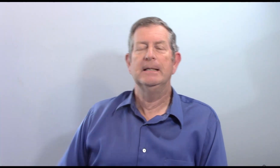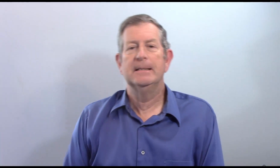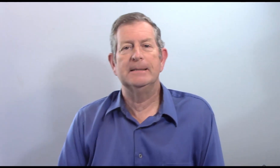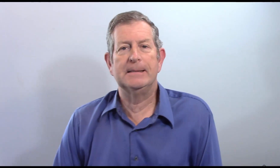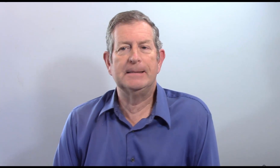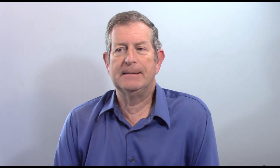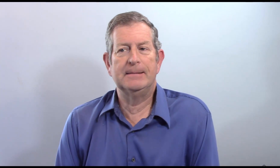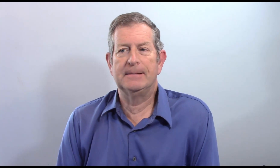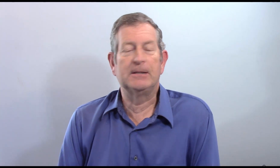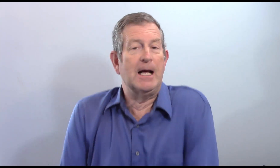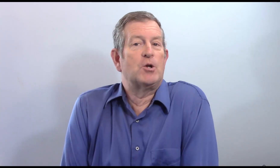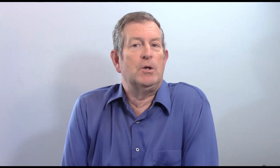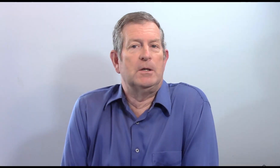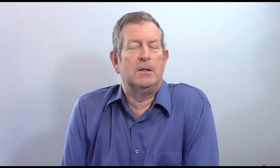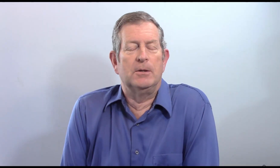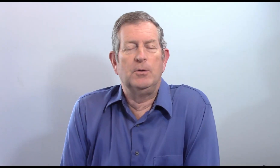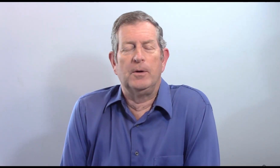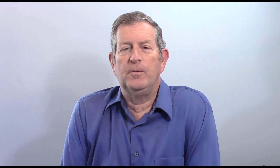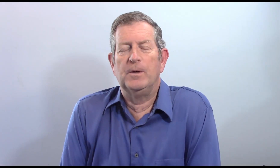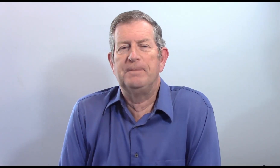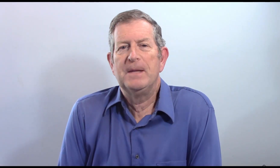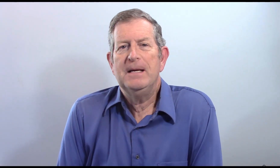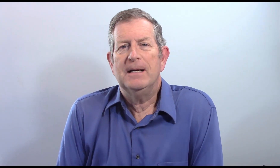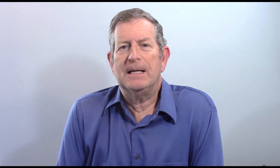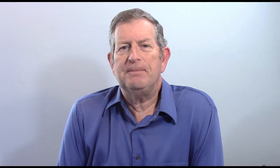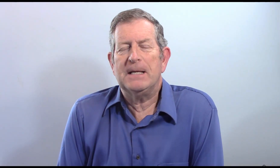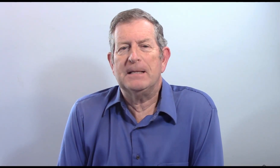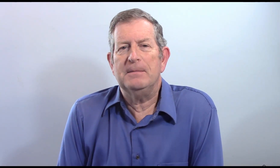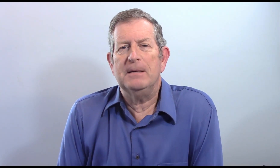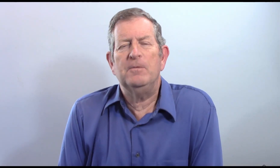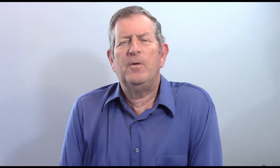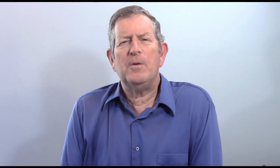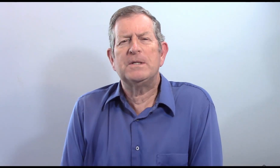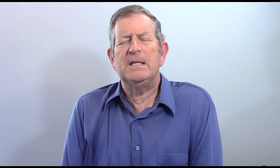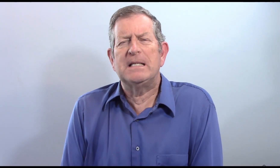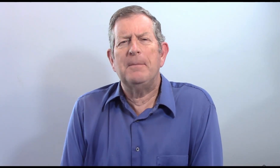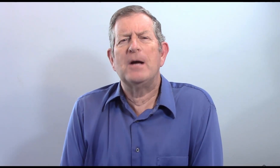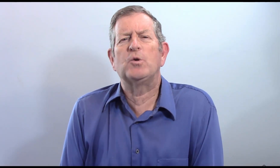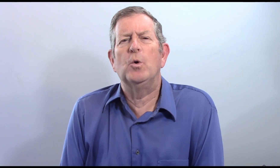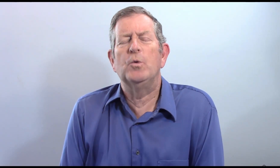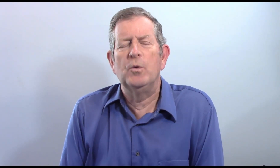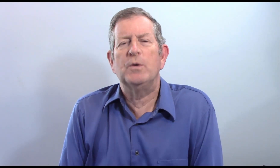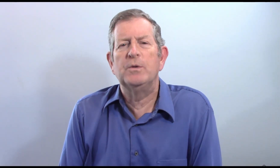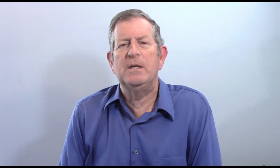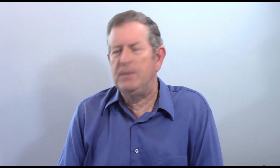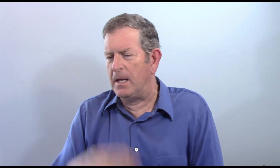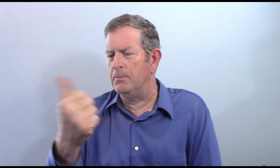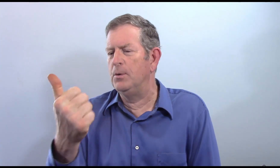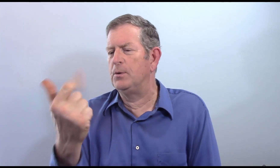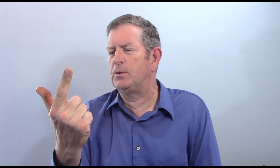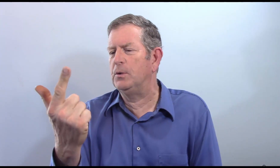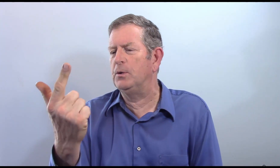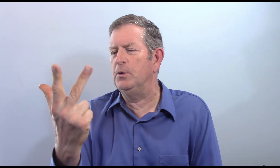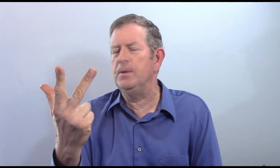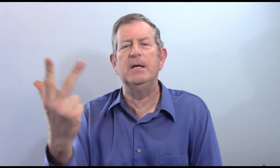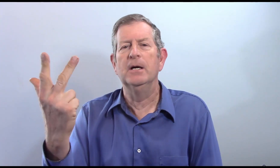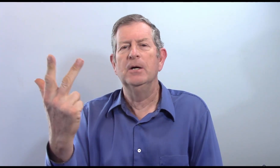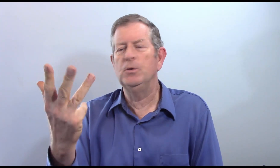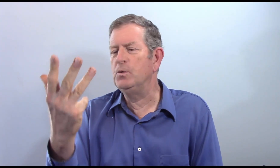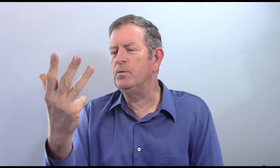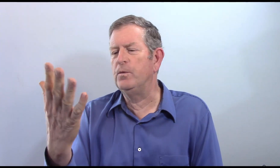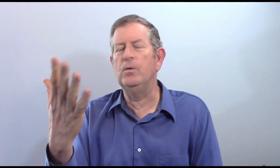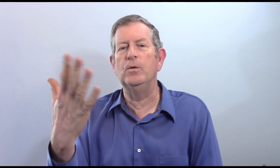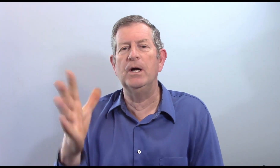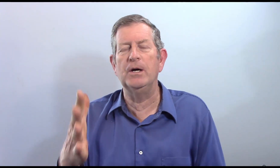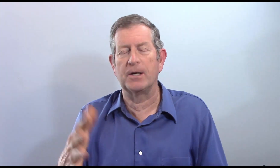donnez de l'argent encore une fois. Voyons si ça marche aussi bien, me, te, lui,